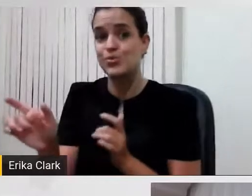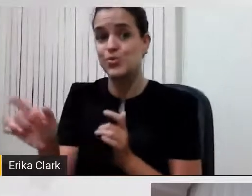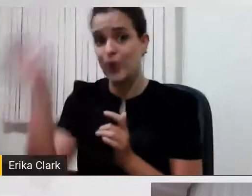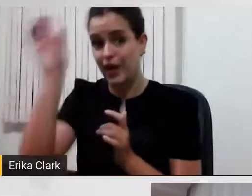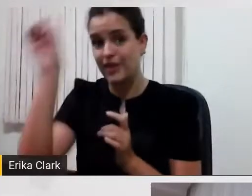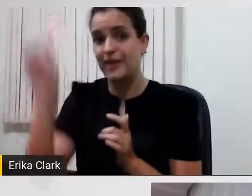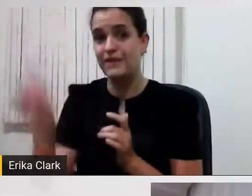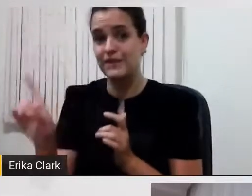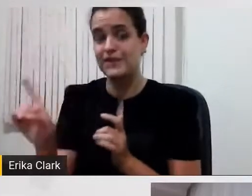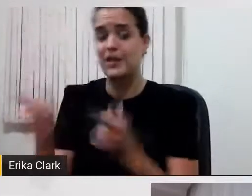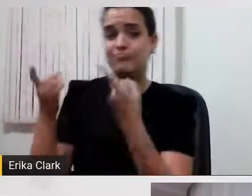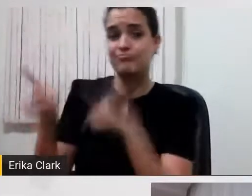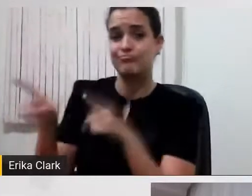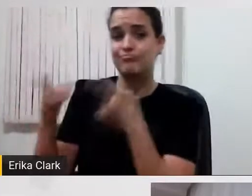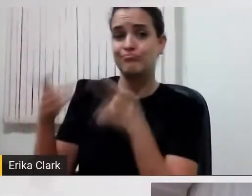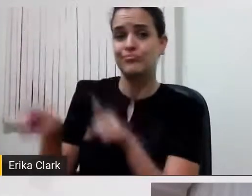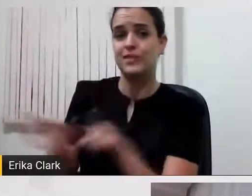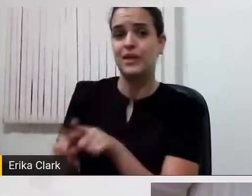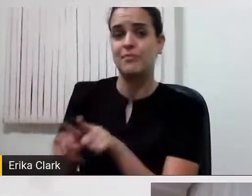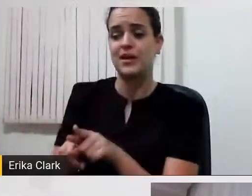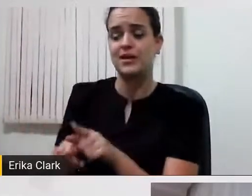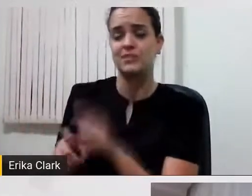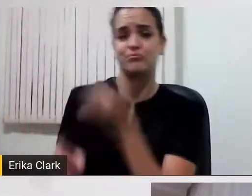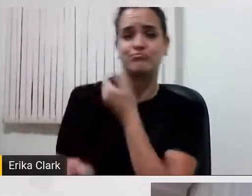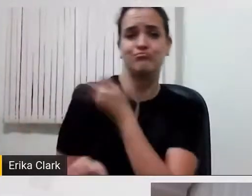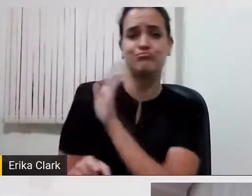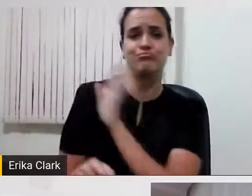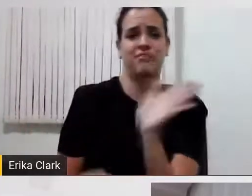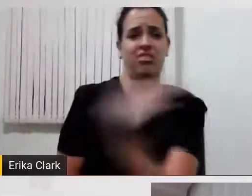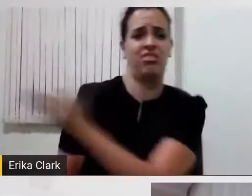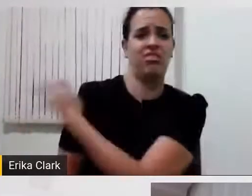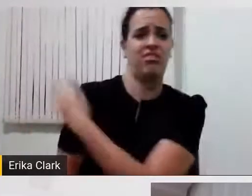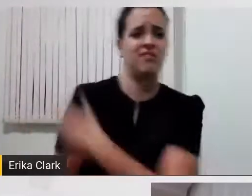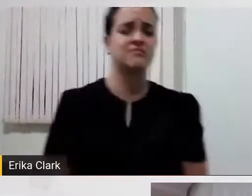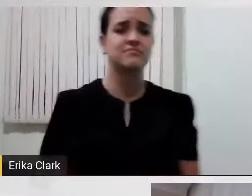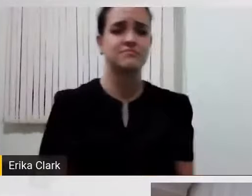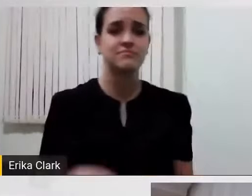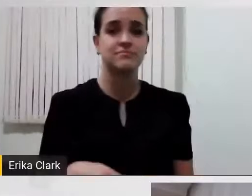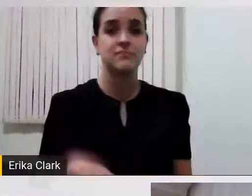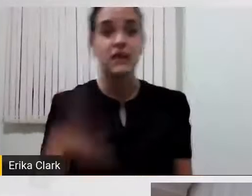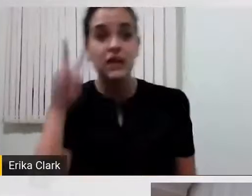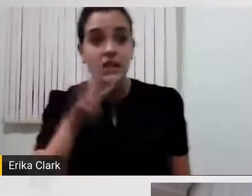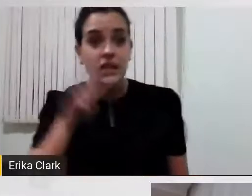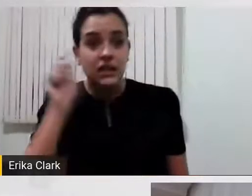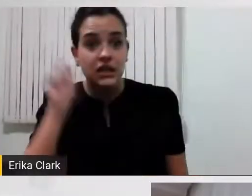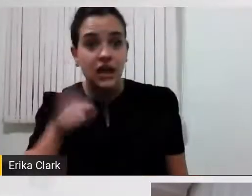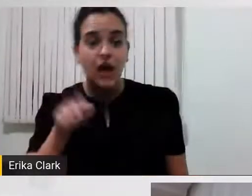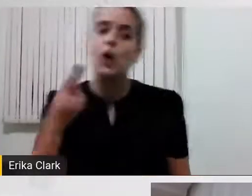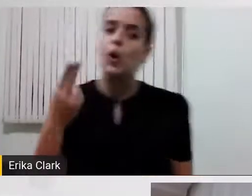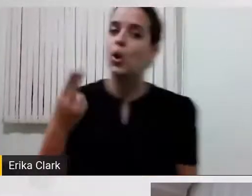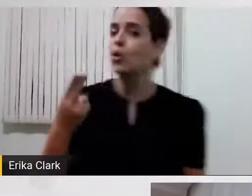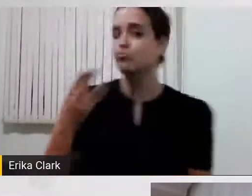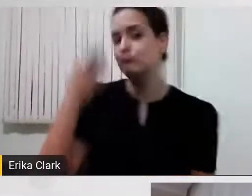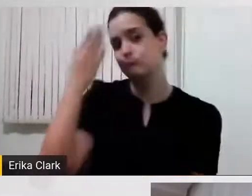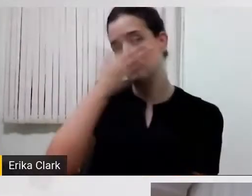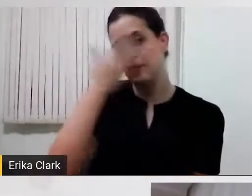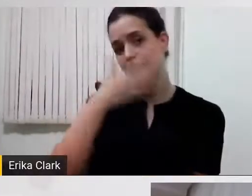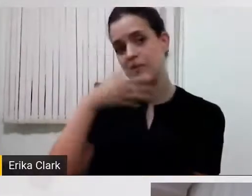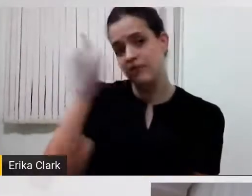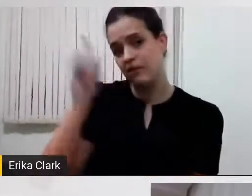diferença, visível ou não visível. Quantas vezes nós estamos diferenciando o nosso outro, o